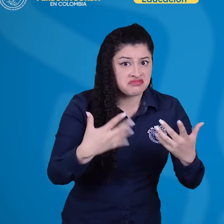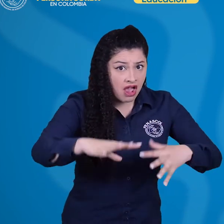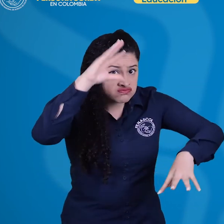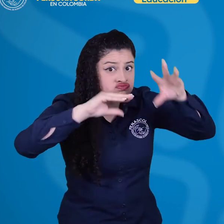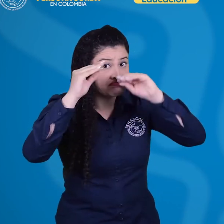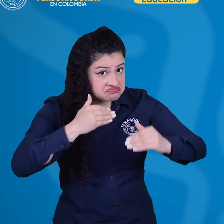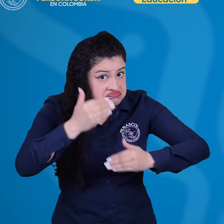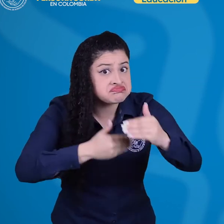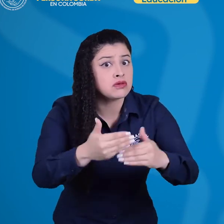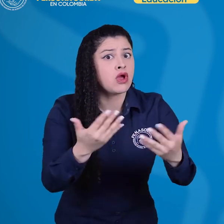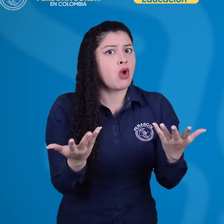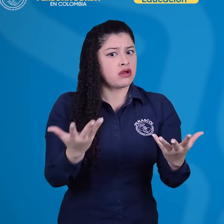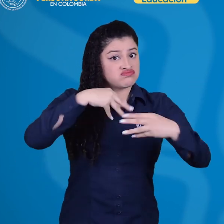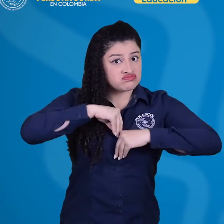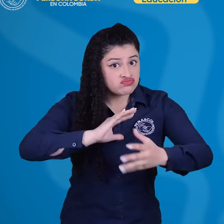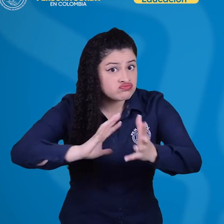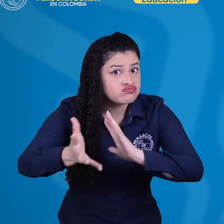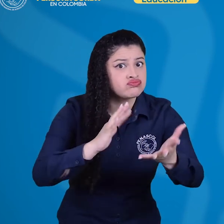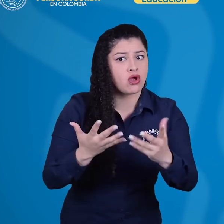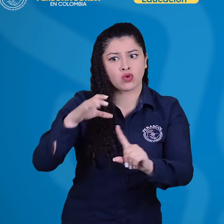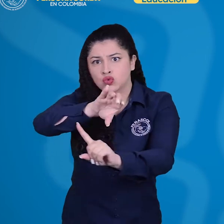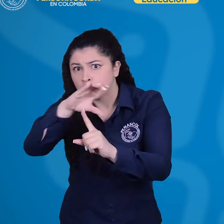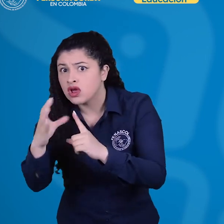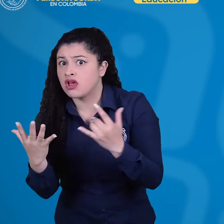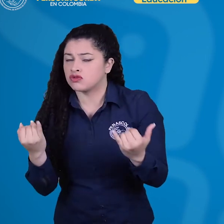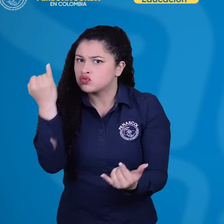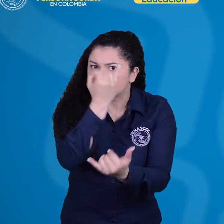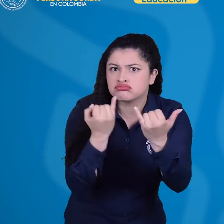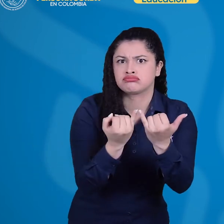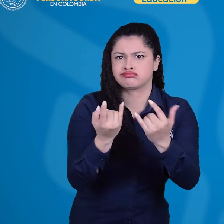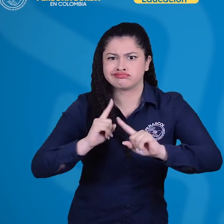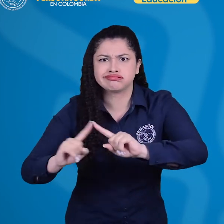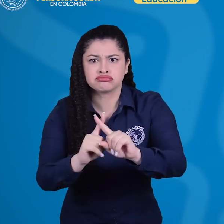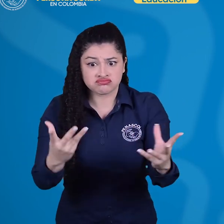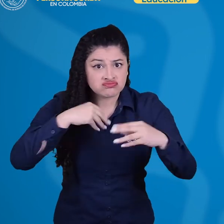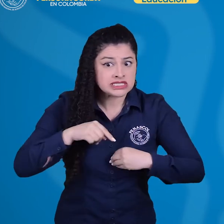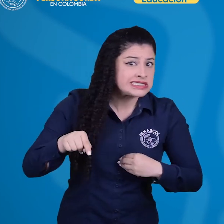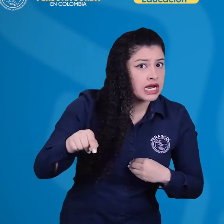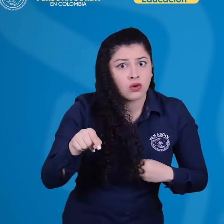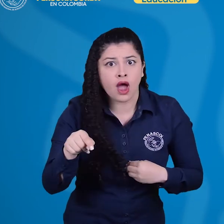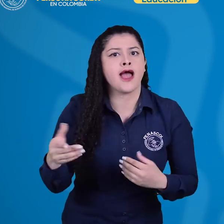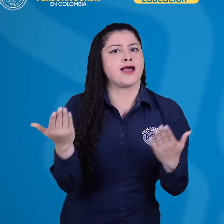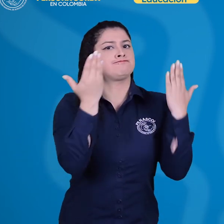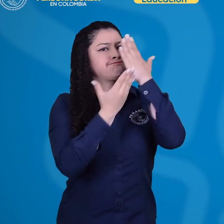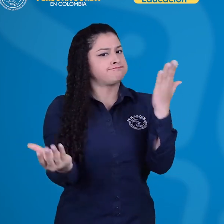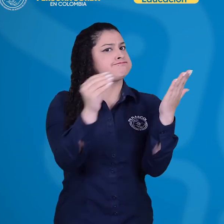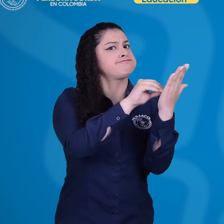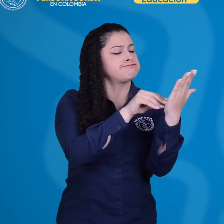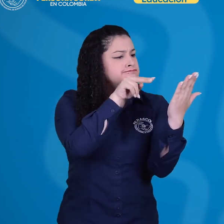y resultados, tanto educativos como en el reconocimiento de la cultura sorda y la lengua de señas y convocando